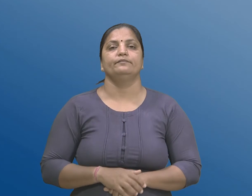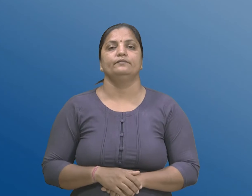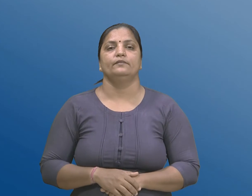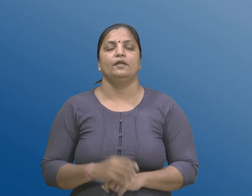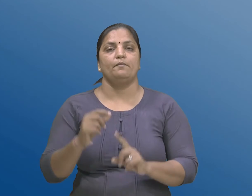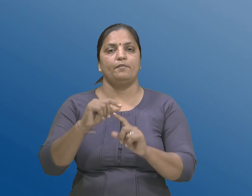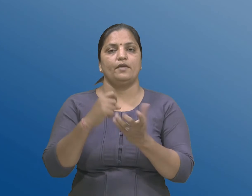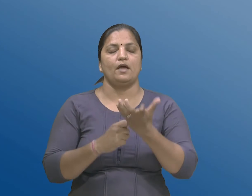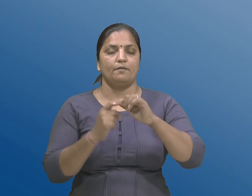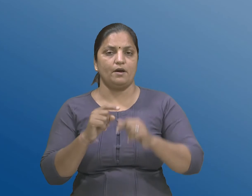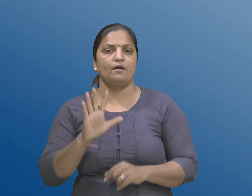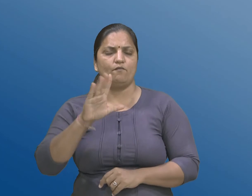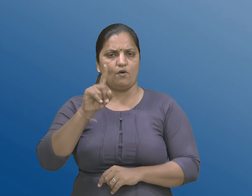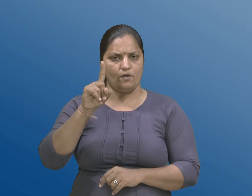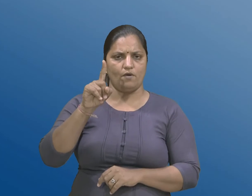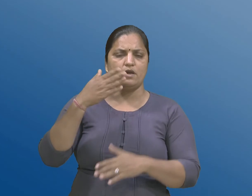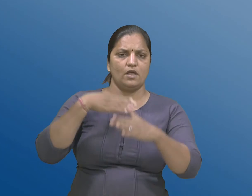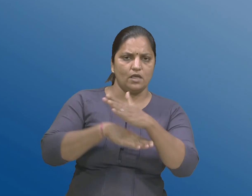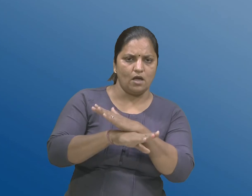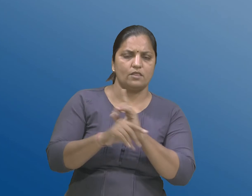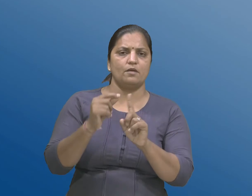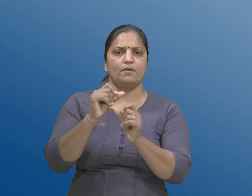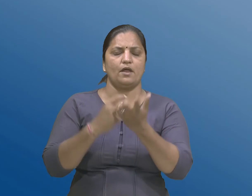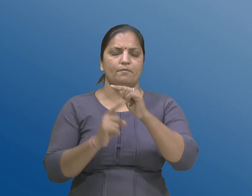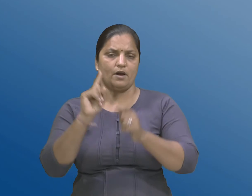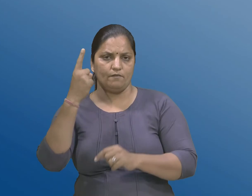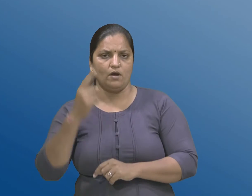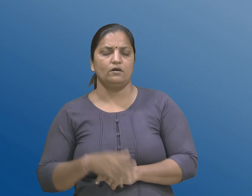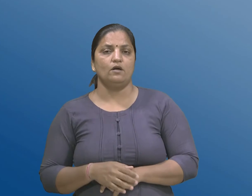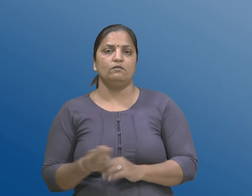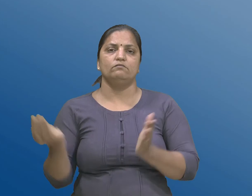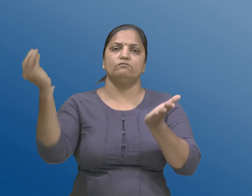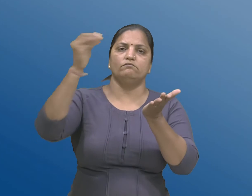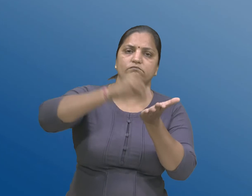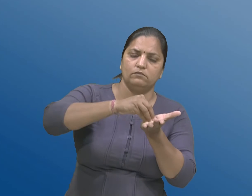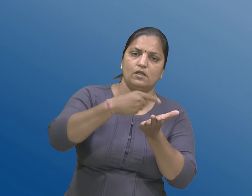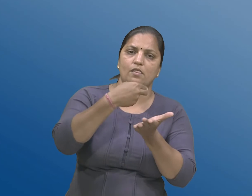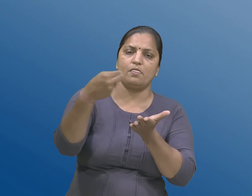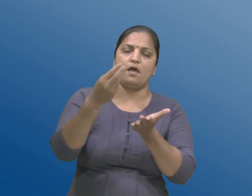51 ना पेटा खंड 1 हेटल 9 निनु प्रहापत्र नी अरजिनो नमुनो